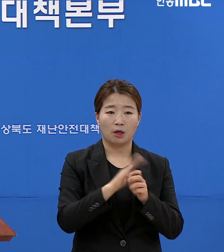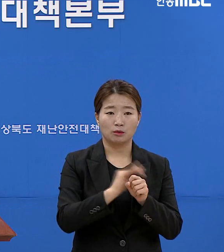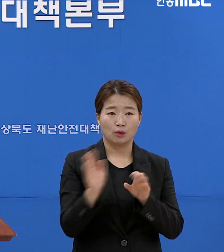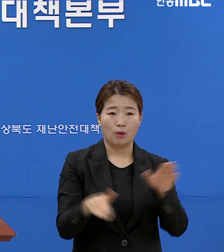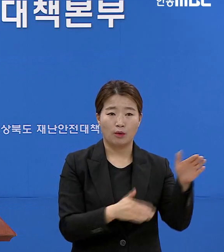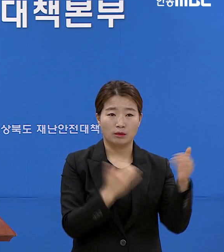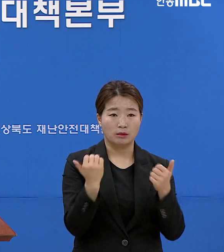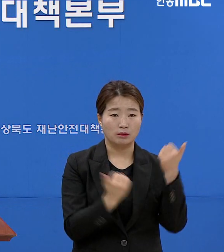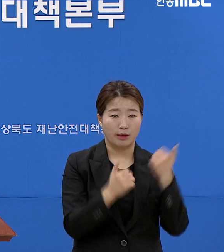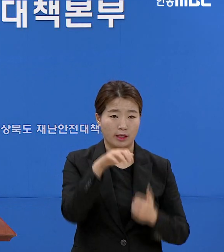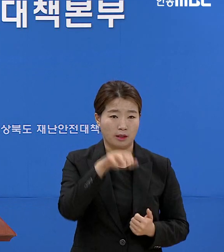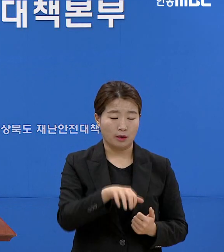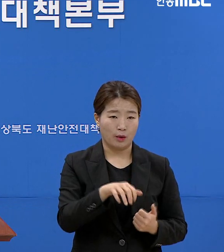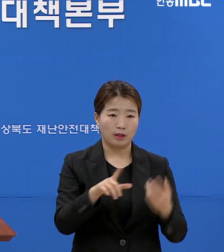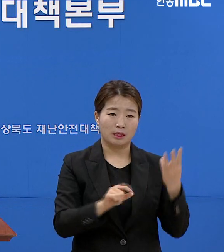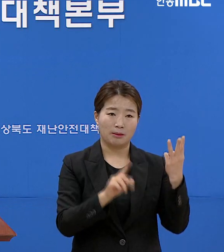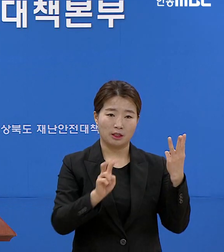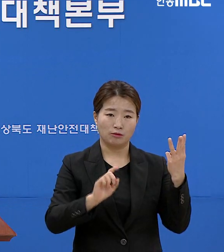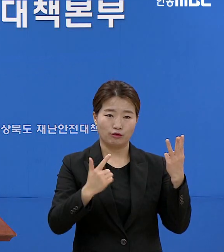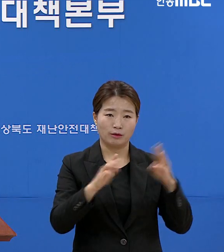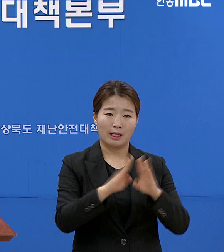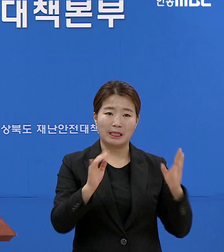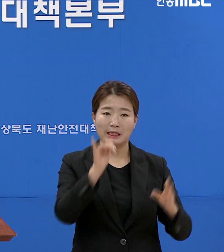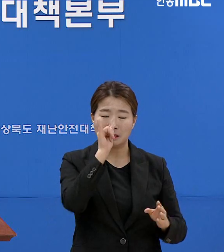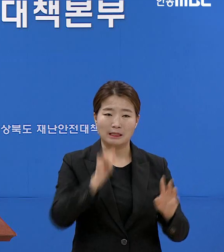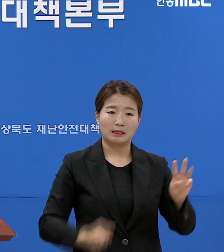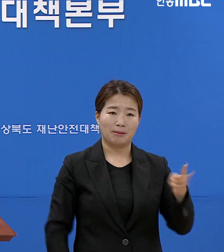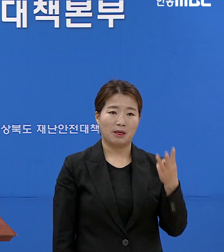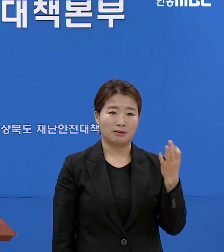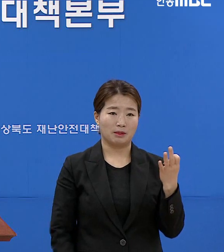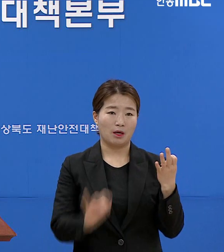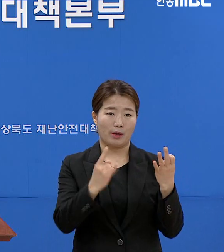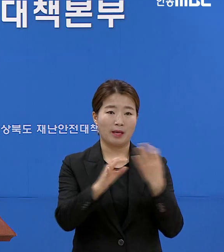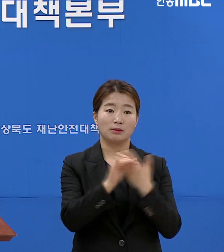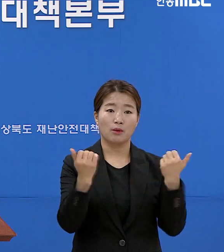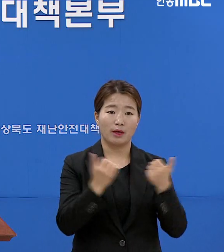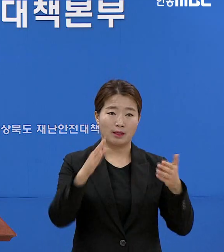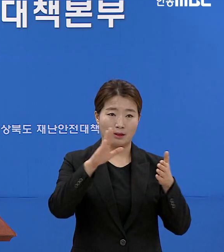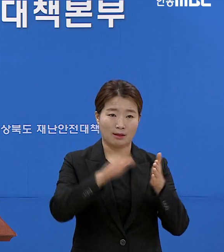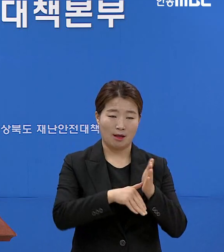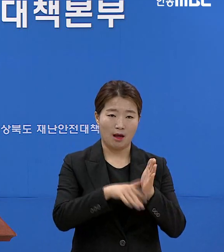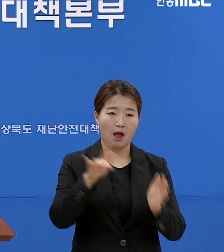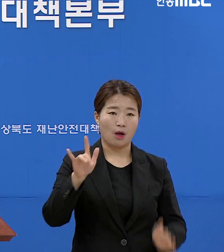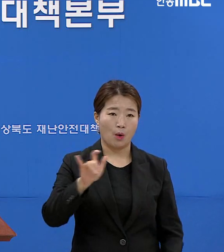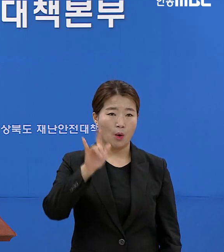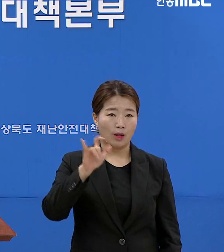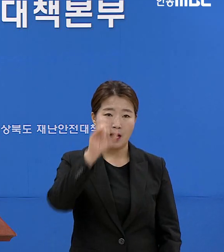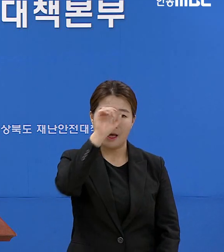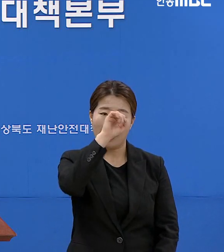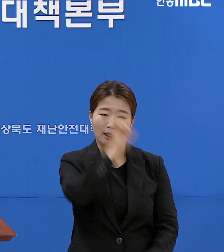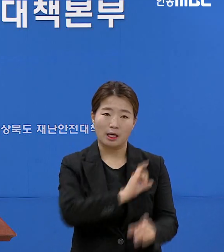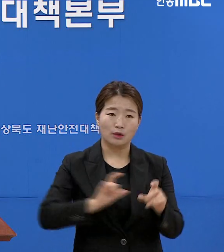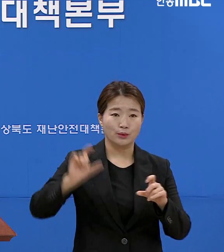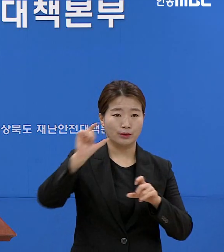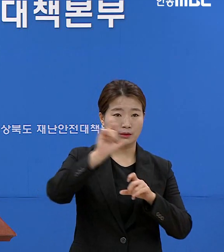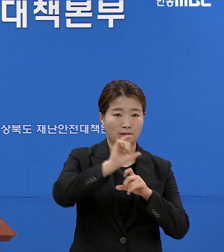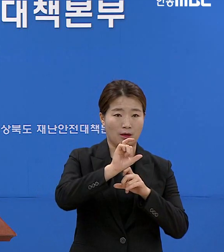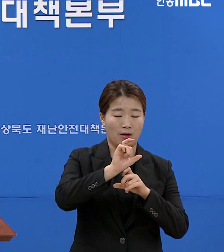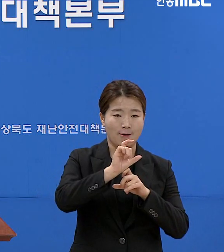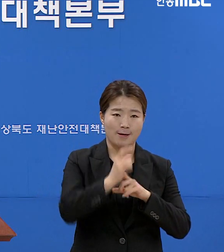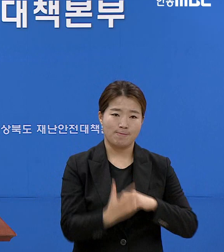도의회에서도 26일 개최하는 제314회 임시회에서 코로나 추경예산안이